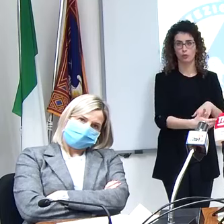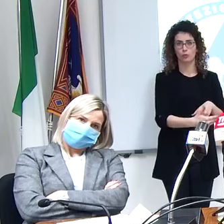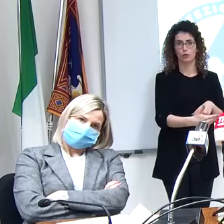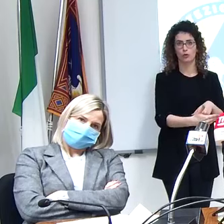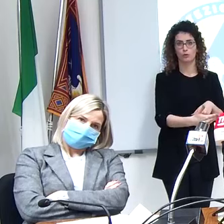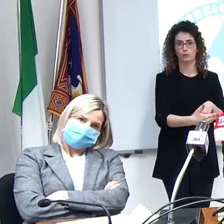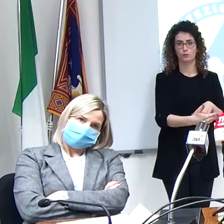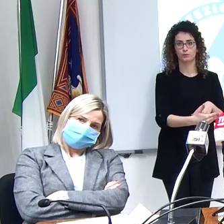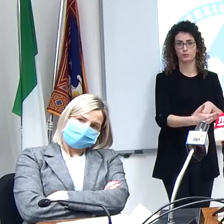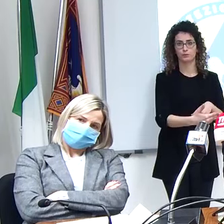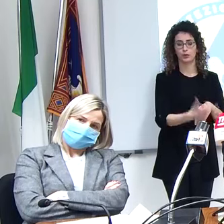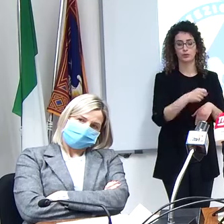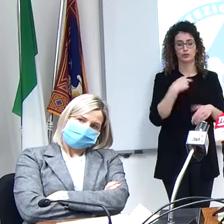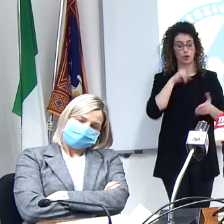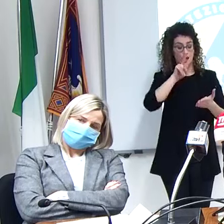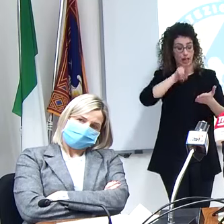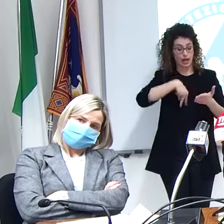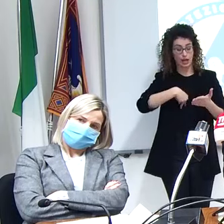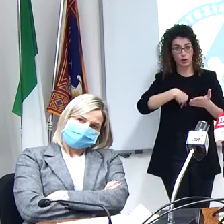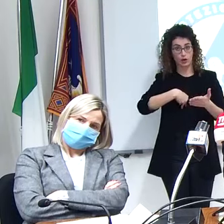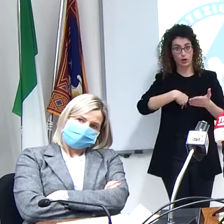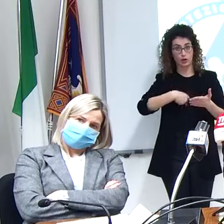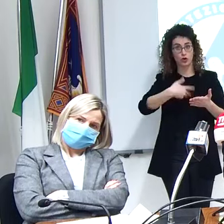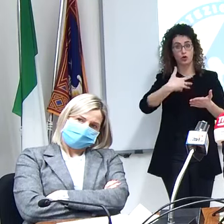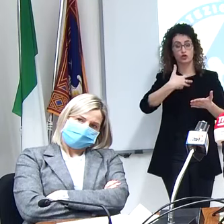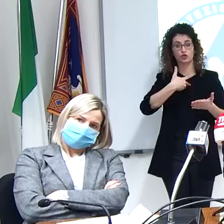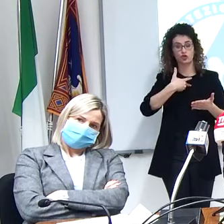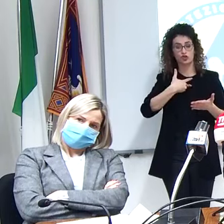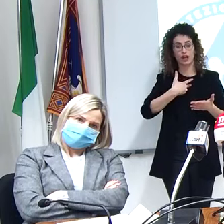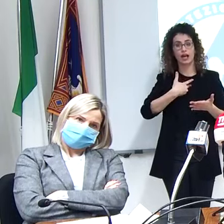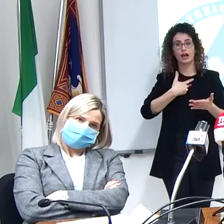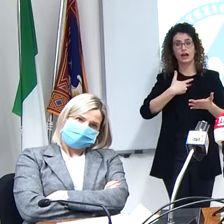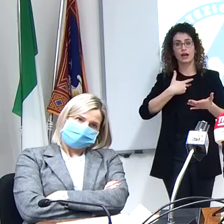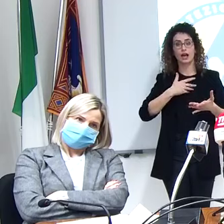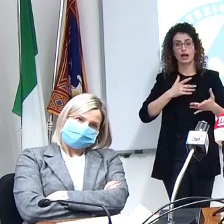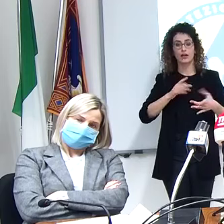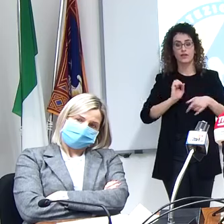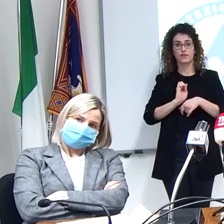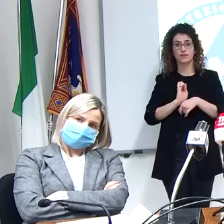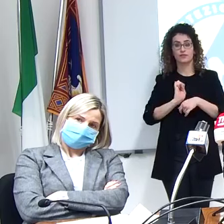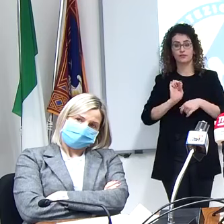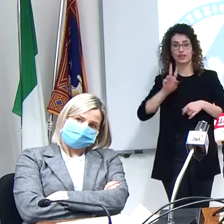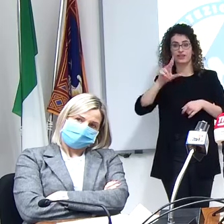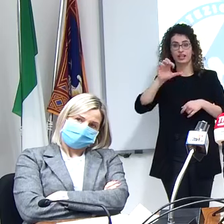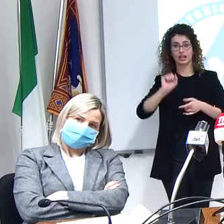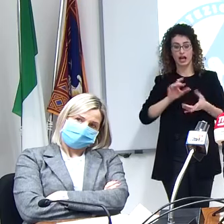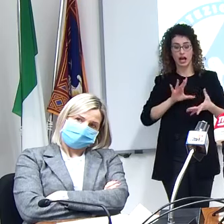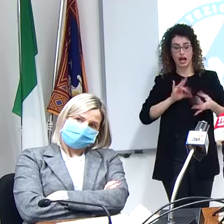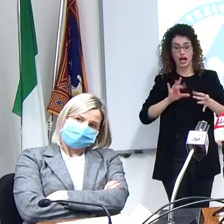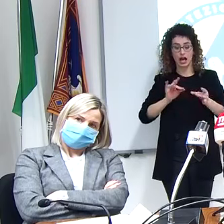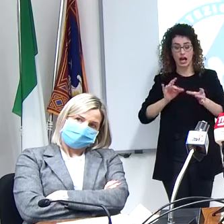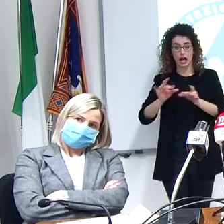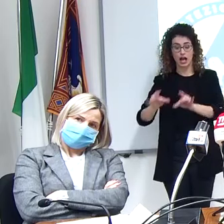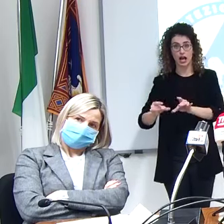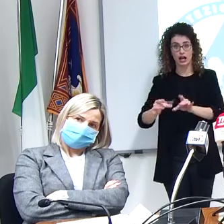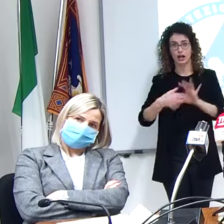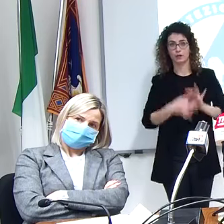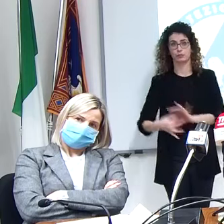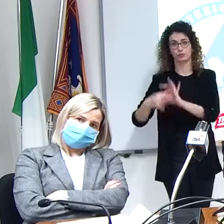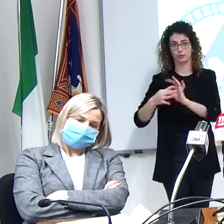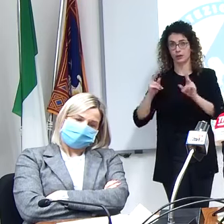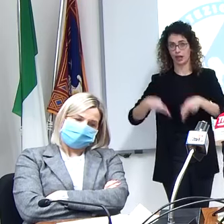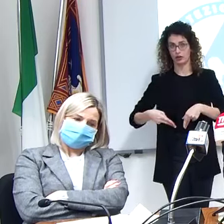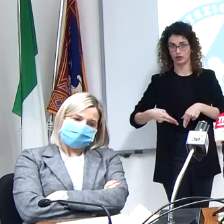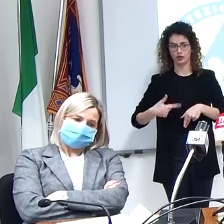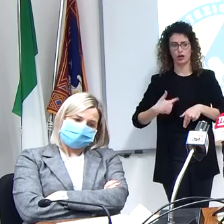l'ego favorisce la replicazione virale e quindi l'infezione e le sue conseguenze su questo che posizione ha il Veneto se ce l'ha